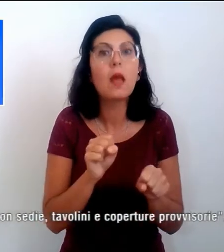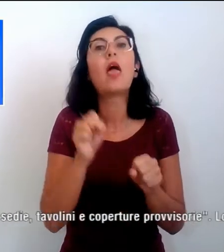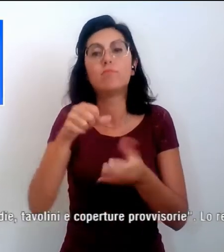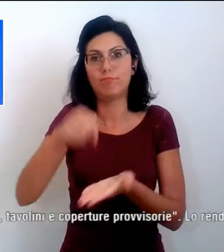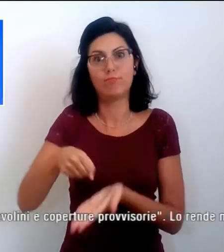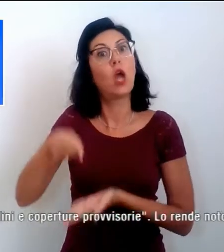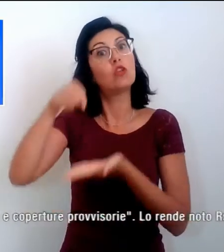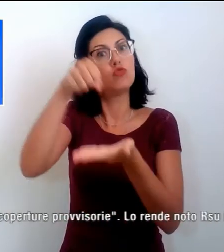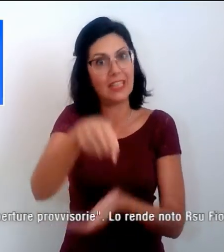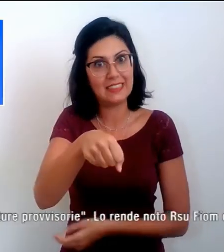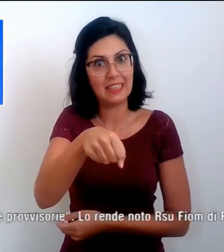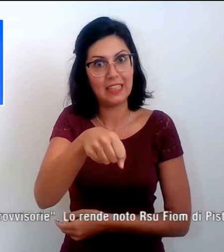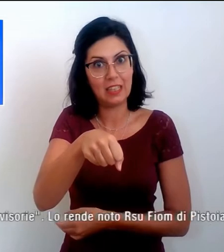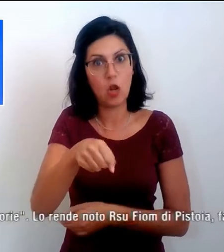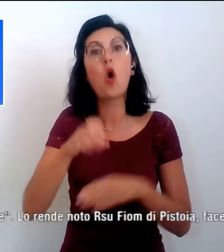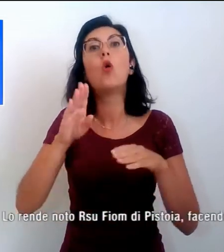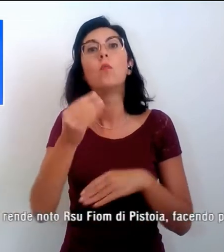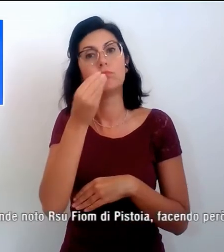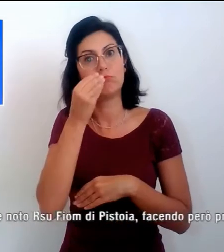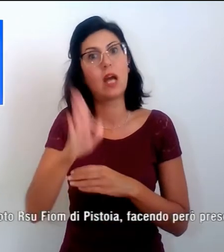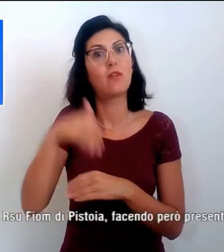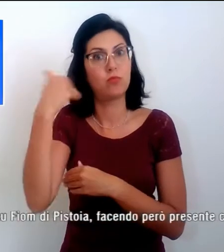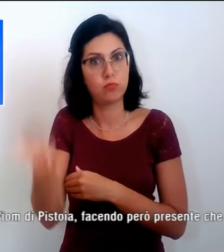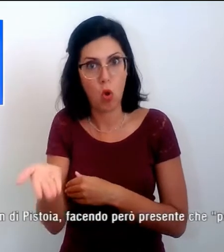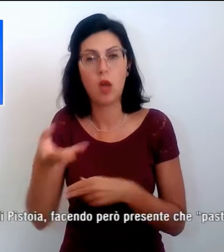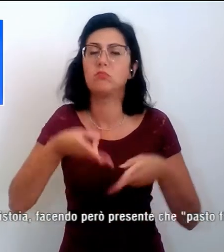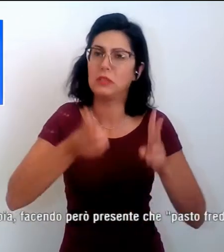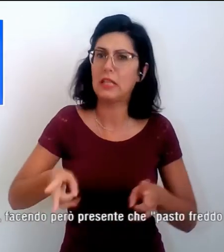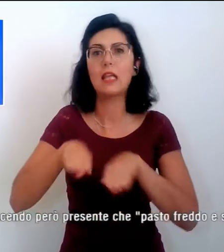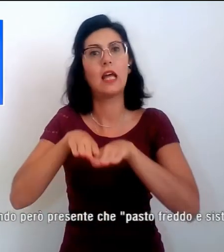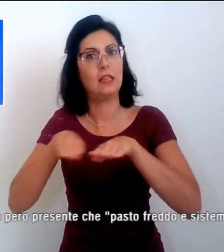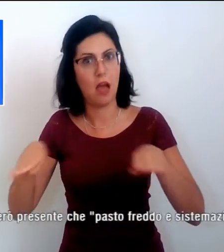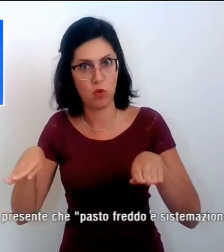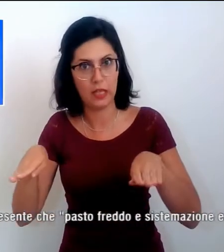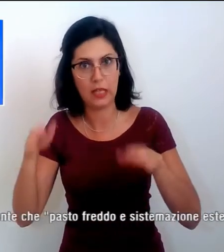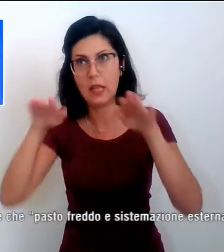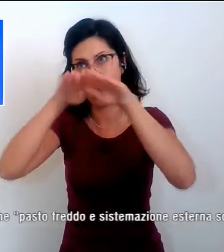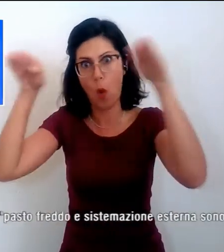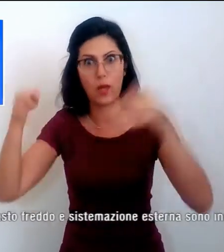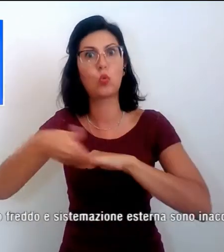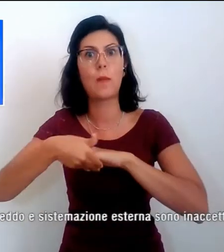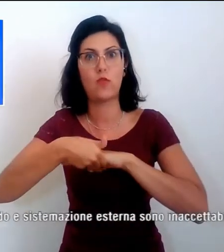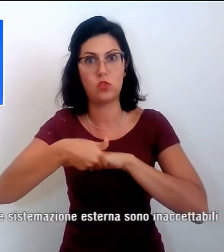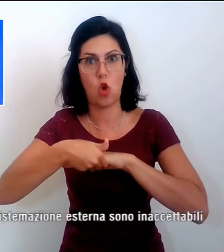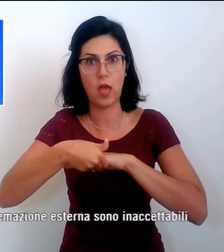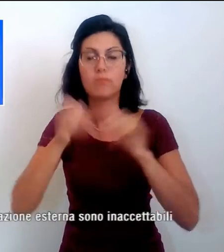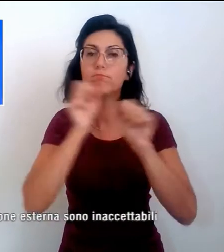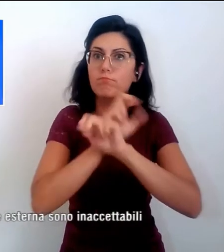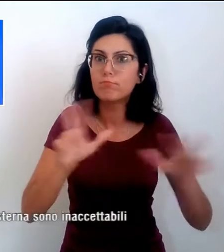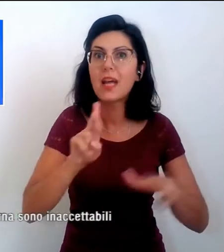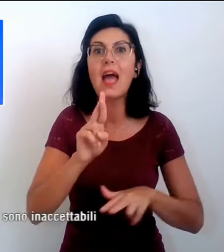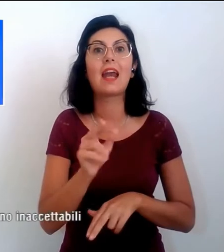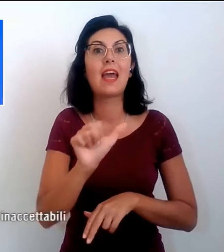consumare in aree esterne predisposte con sedie, tavolini e coperture provvisorie. Lo rende noto la RSU